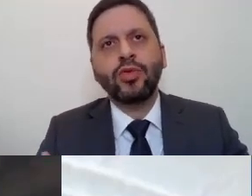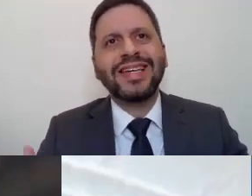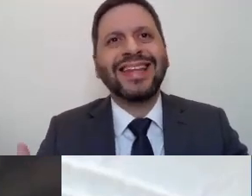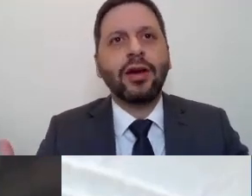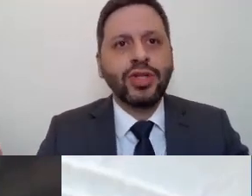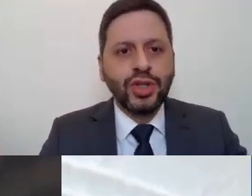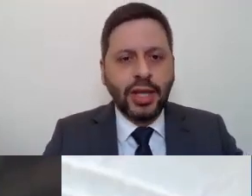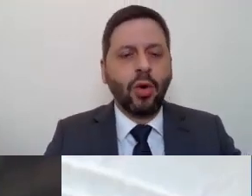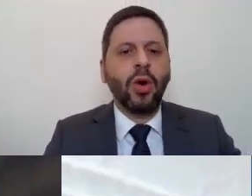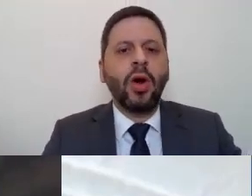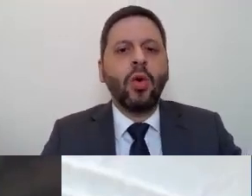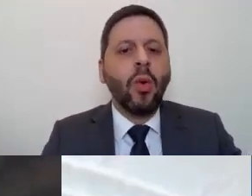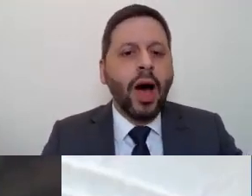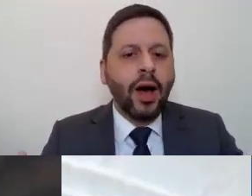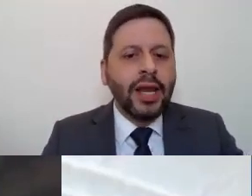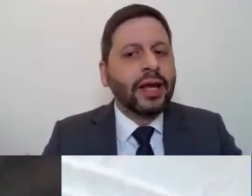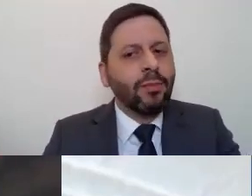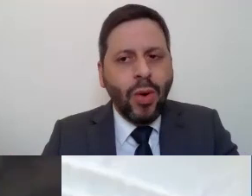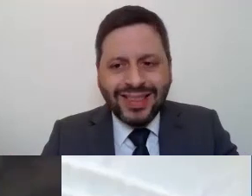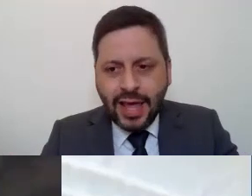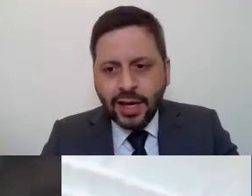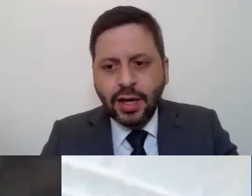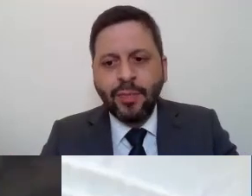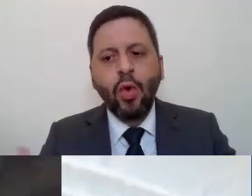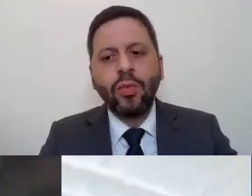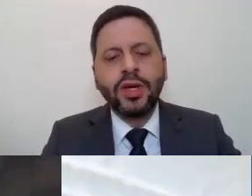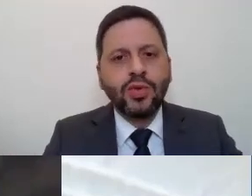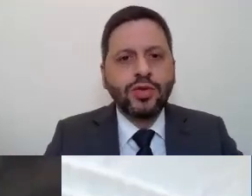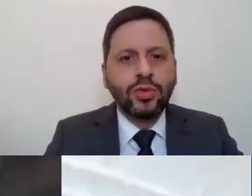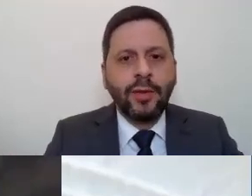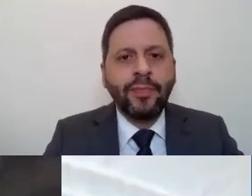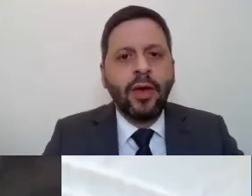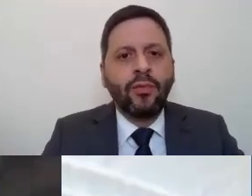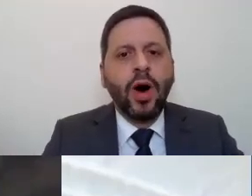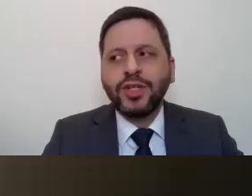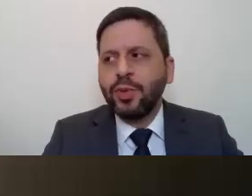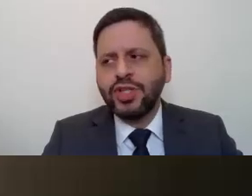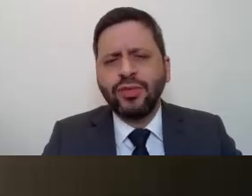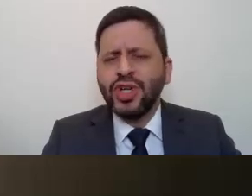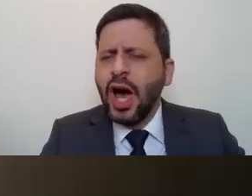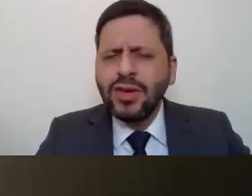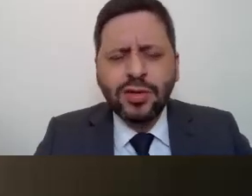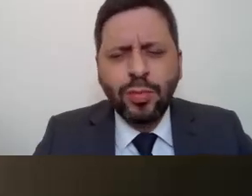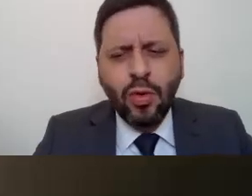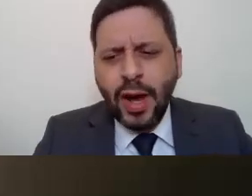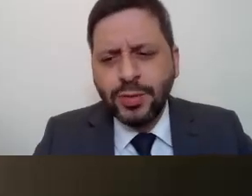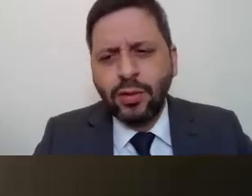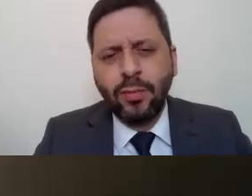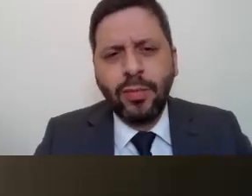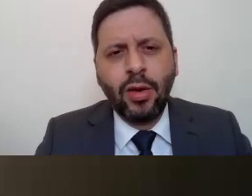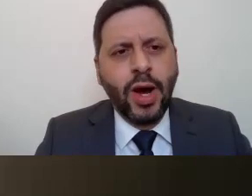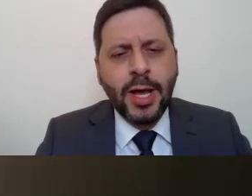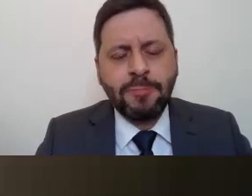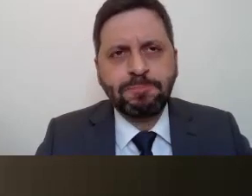do cenário digital com a aliada boa técnica, como que isso resulta em formas positivas. Avançando um pouco